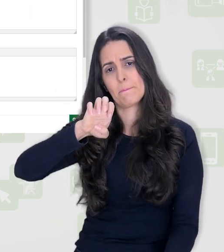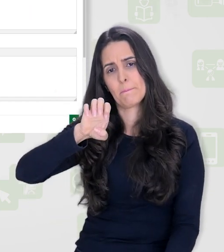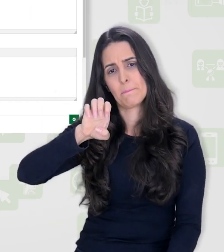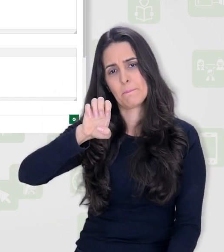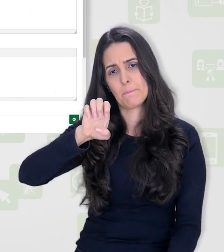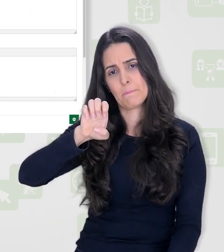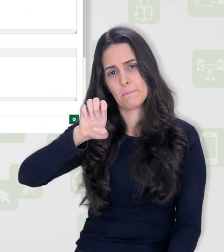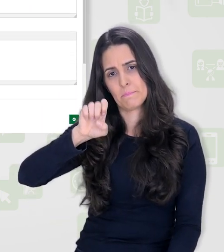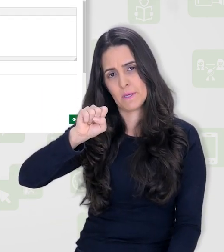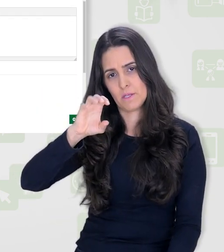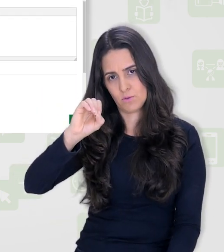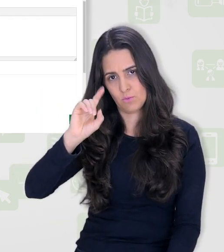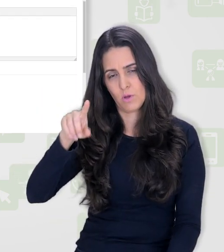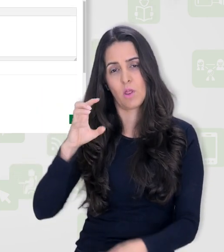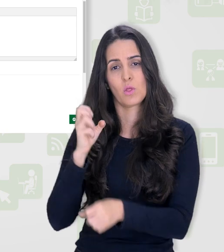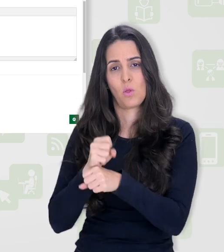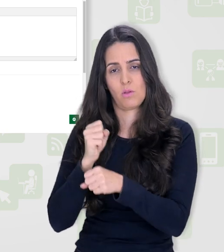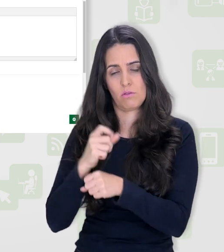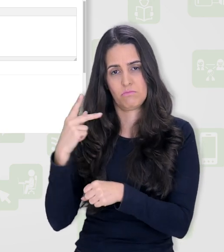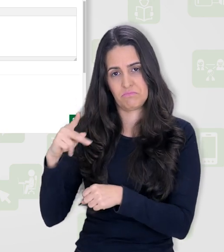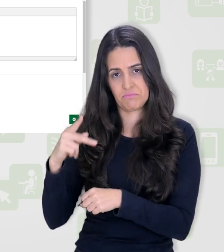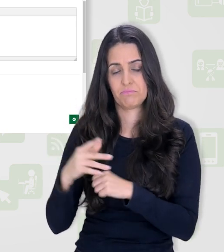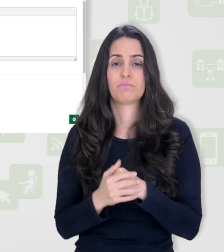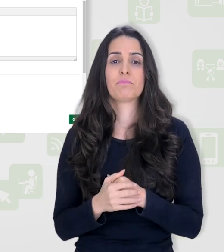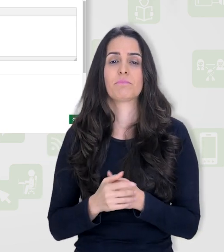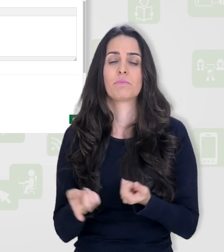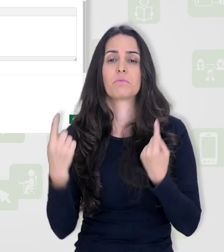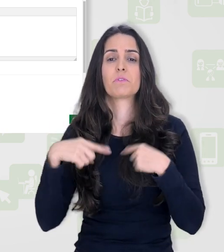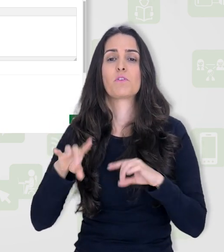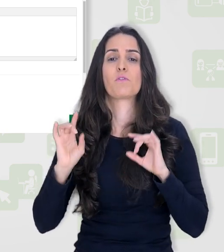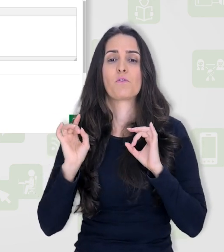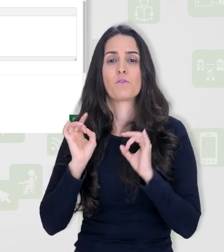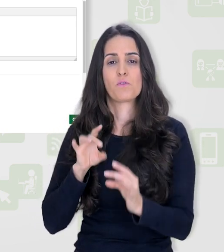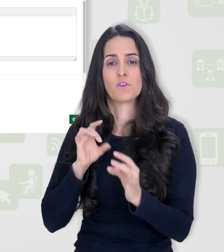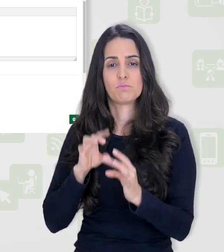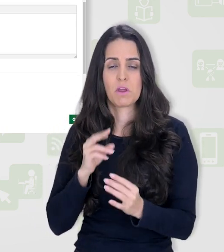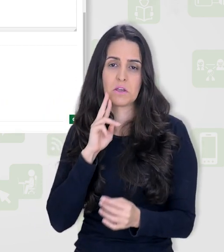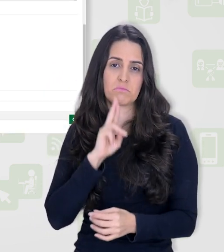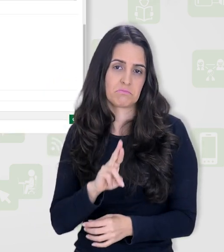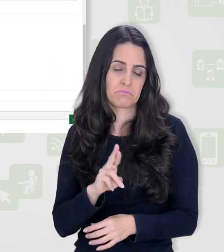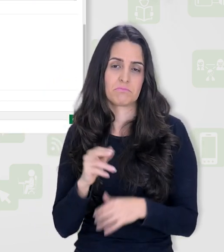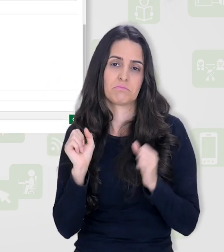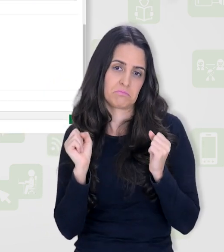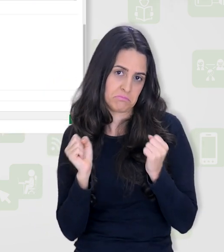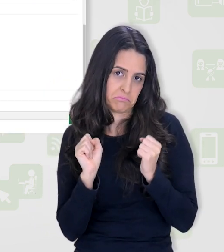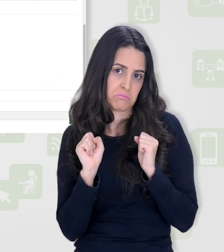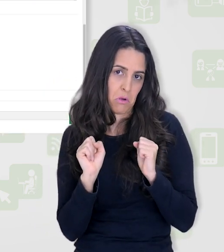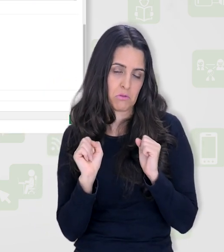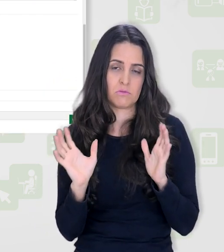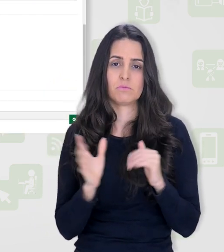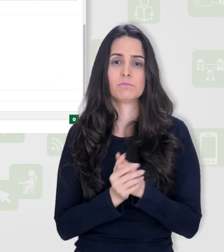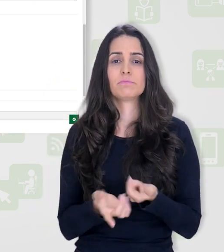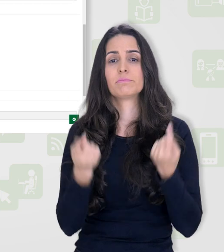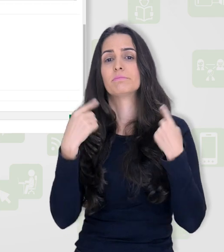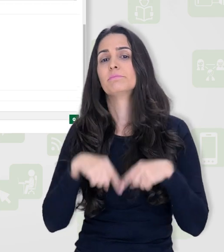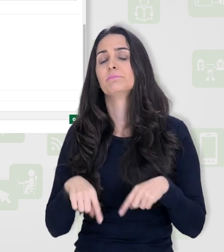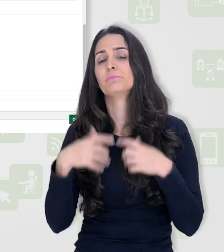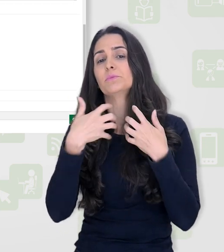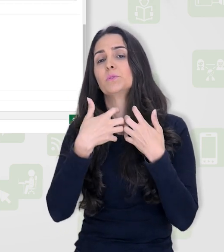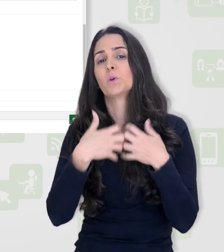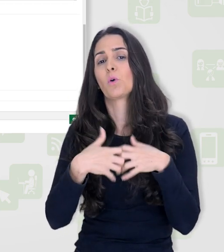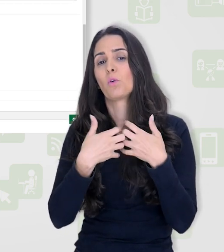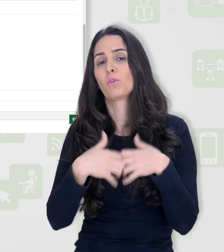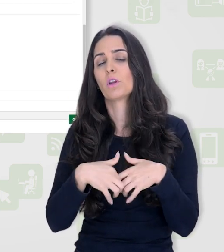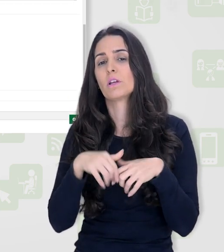criar o seu questionário, pode manter o padrão aqui. Feedback geral, se quiser colocar. E aqui vamos às